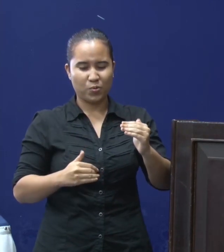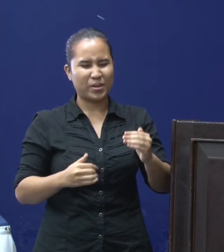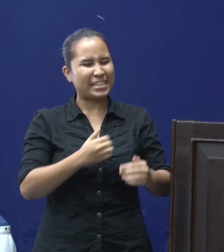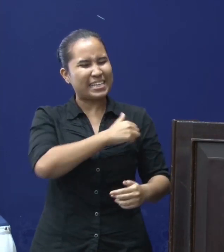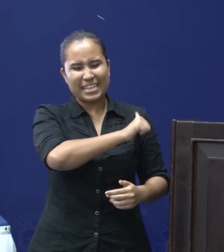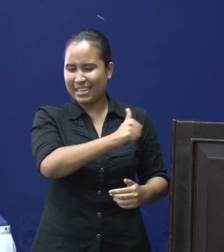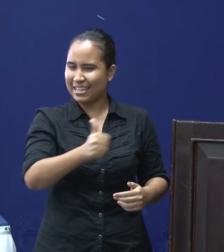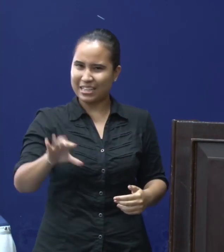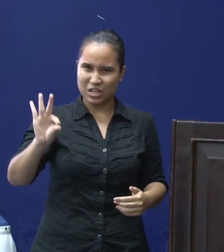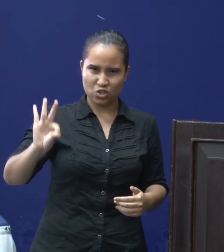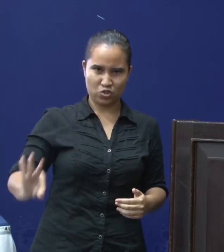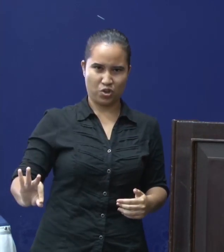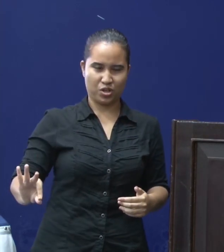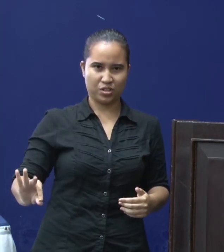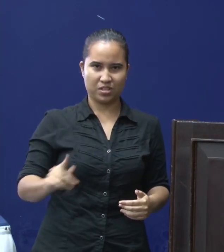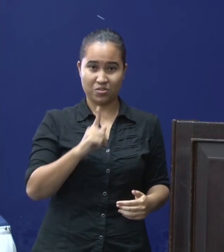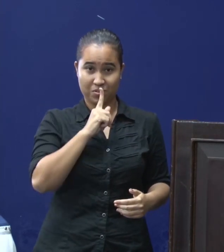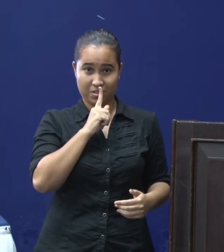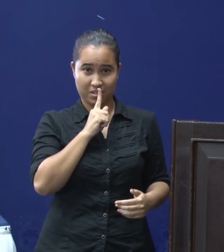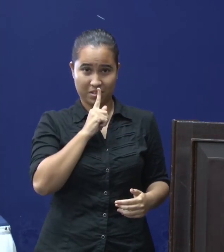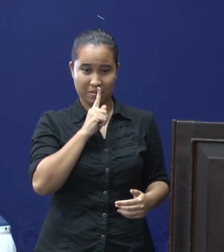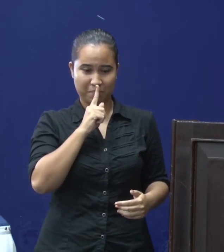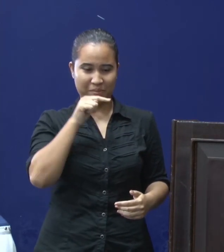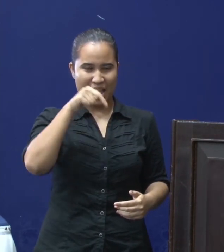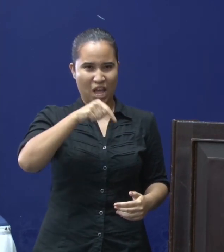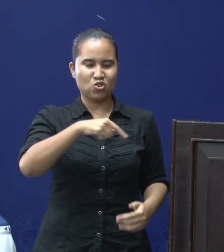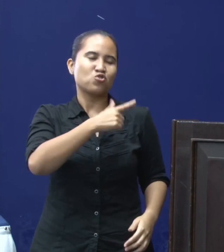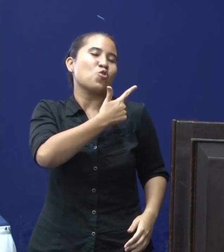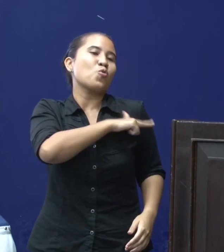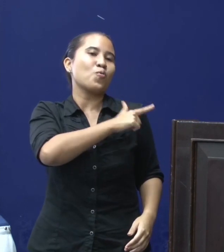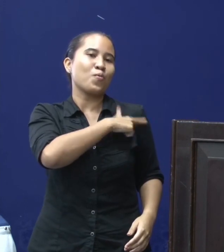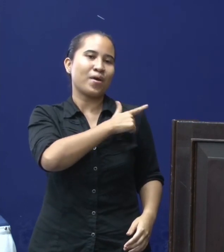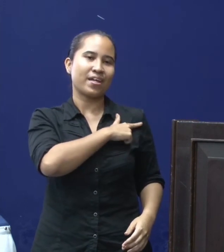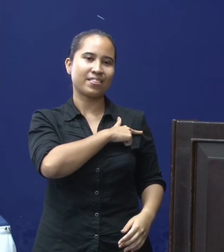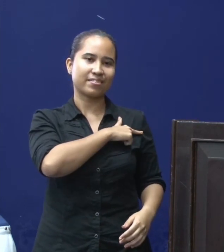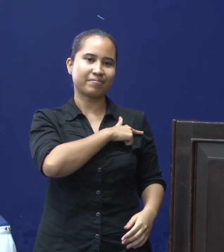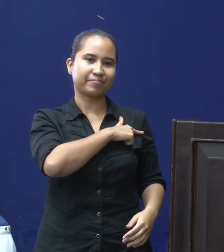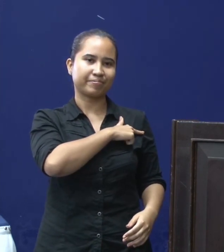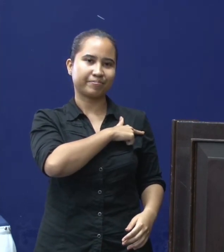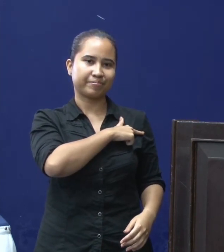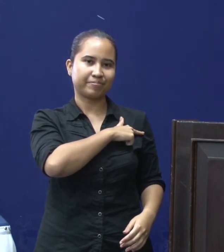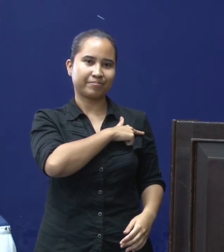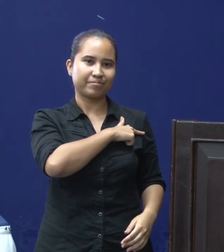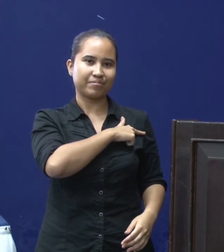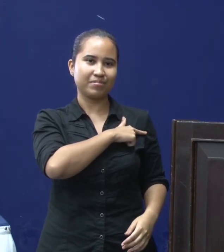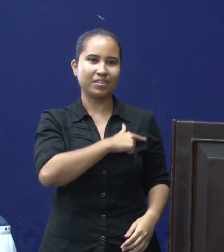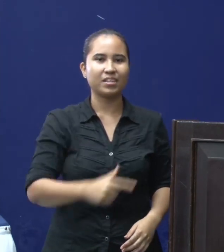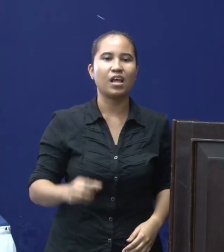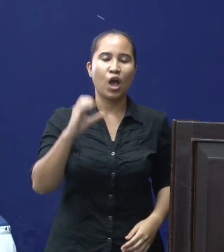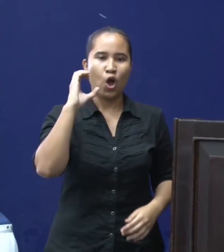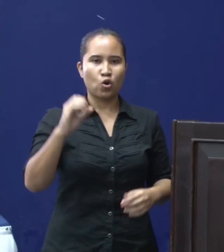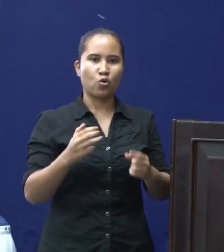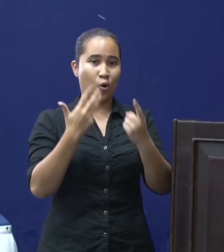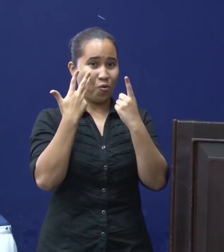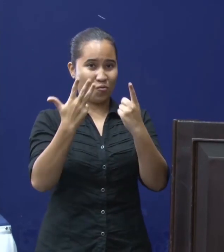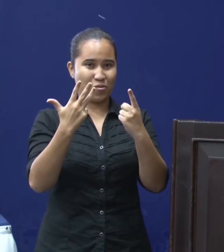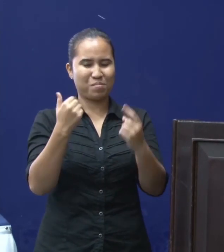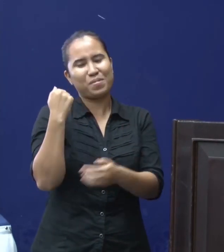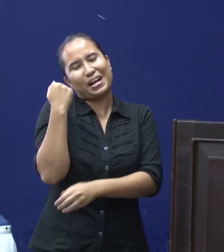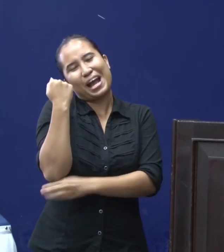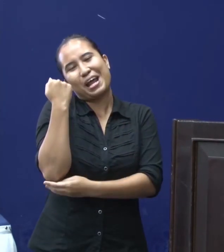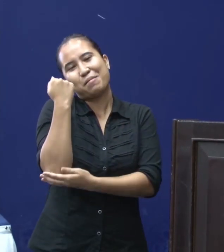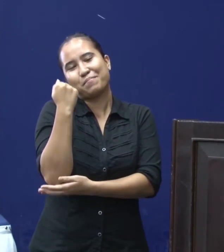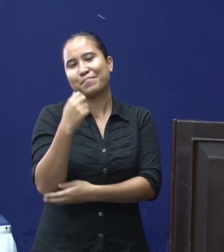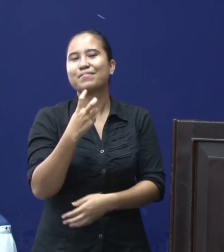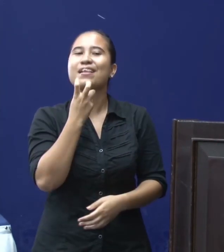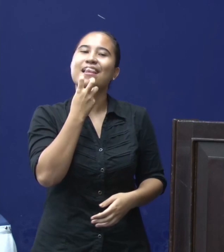stil. En ineens is er ieder weer gewend geraakt aan covid. Mensen maken grappen.